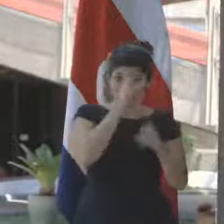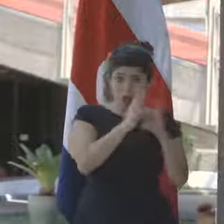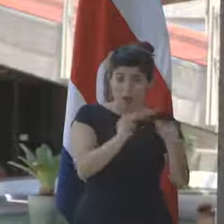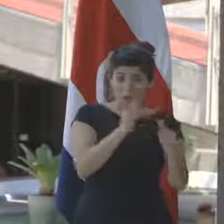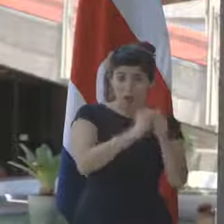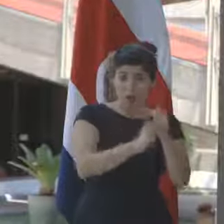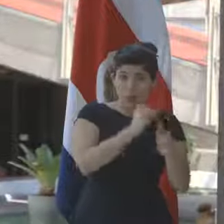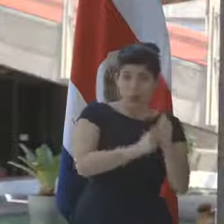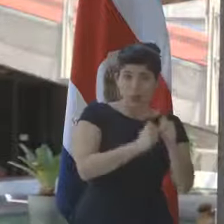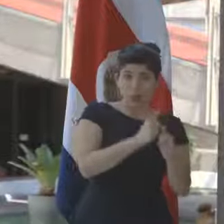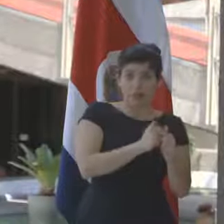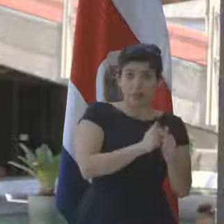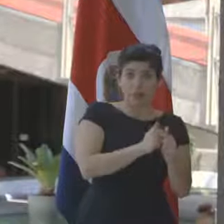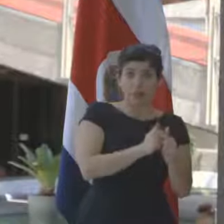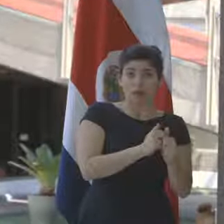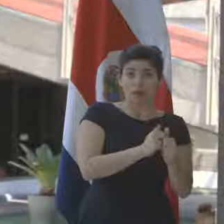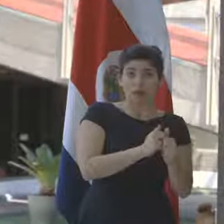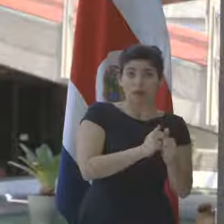el problema,